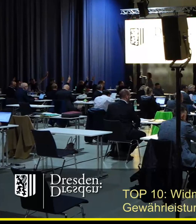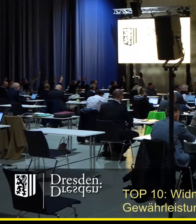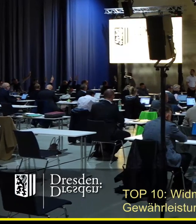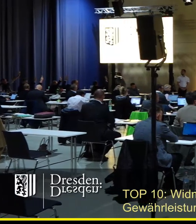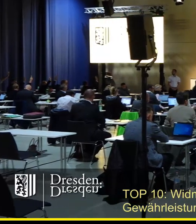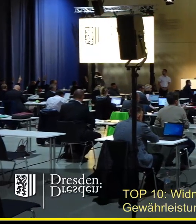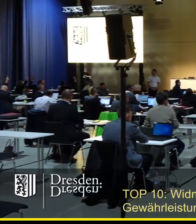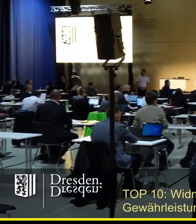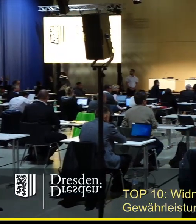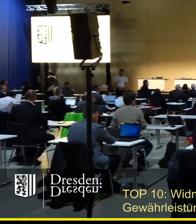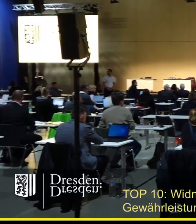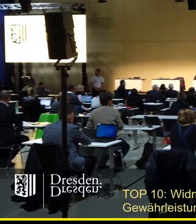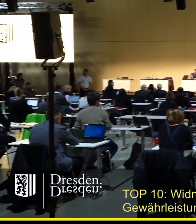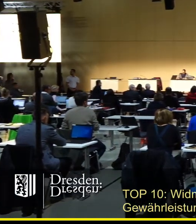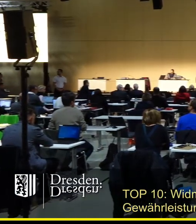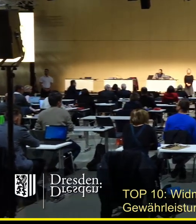Stimmenthaltung?